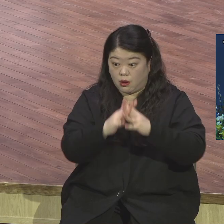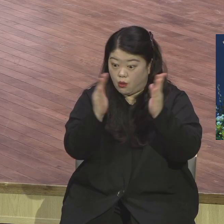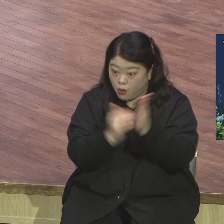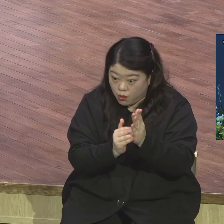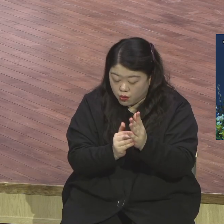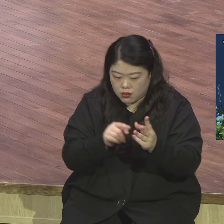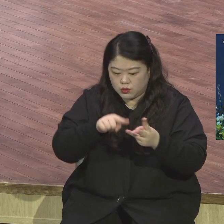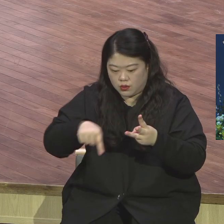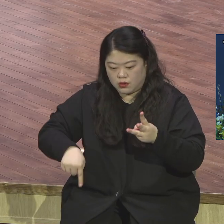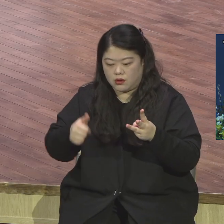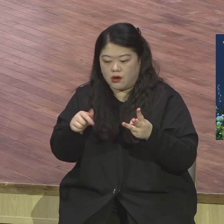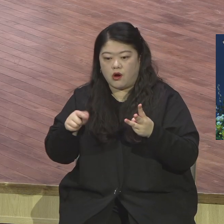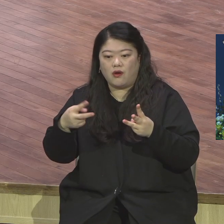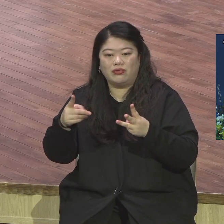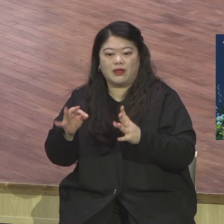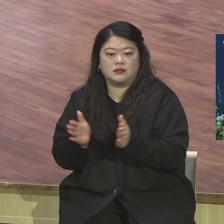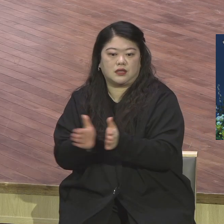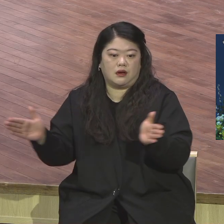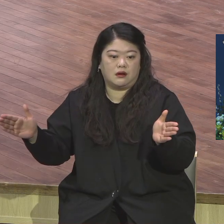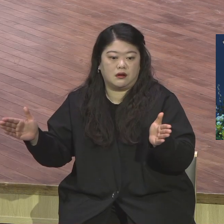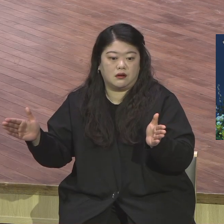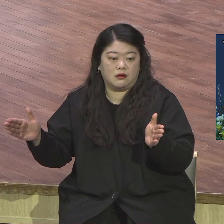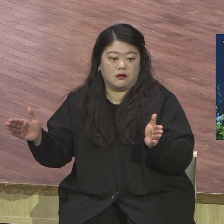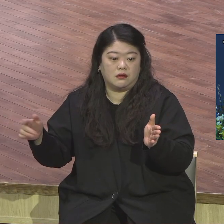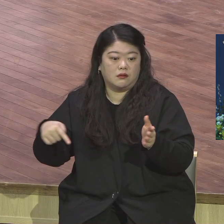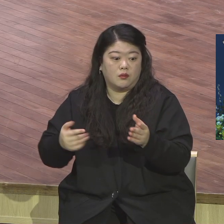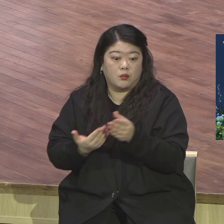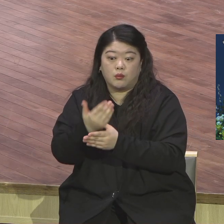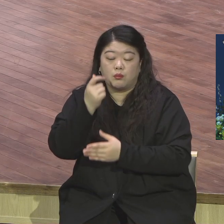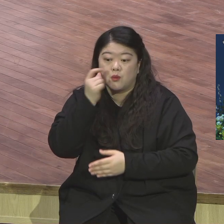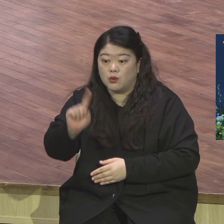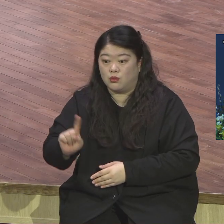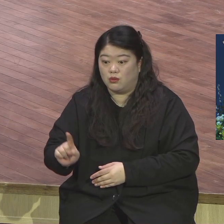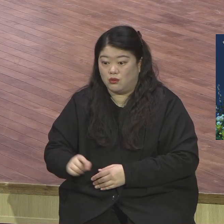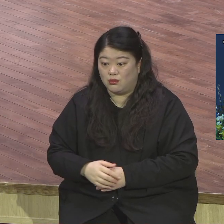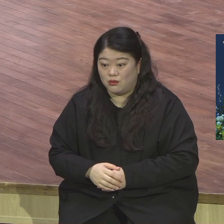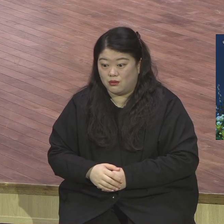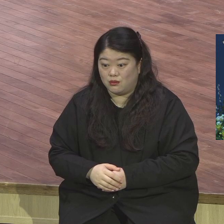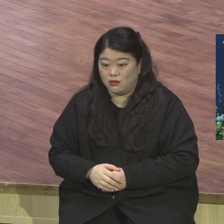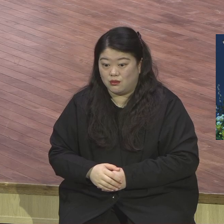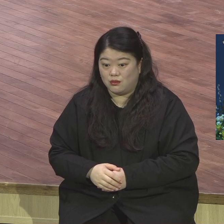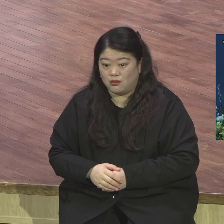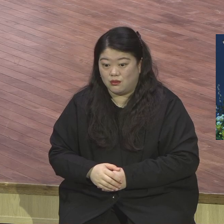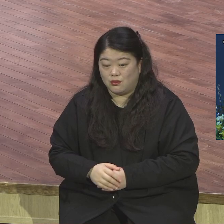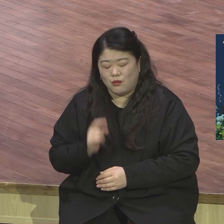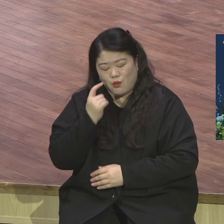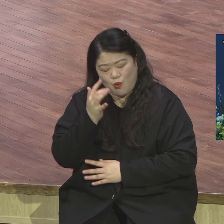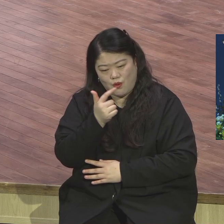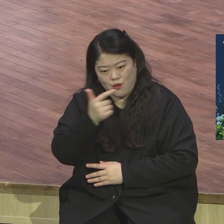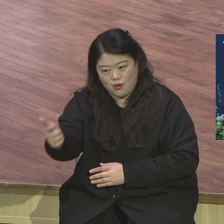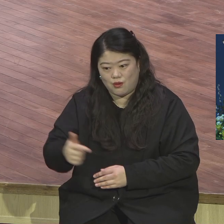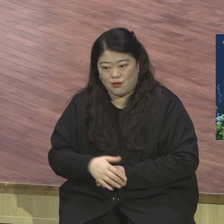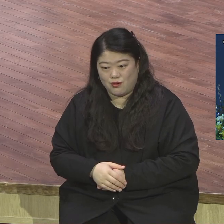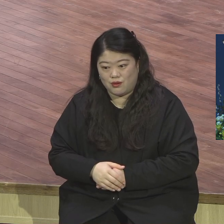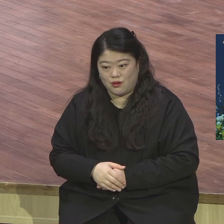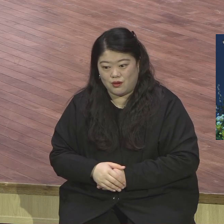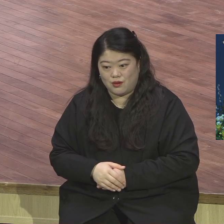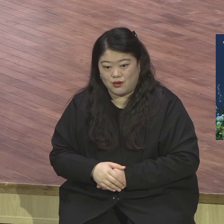해주셨는데 이제 본당 헌당을 우리가 2022년도에 앞두고 있습니다. 헌당은